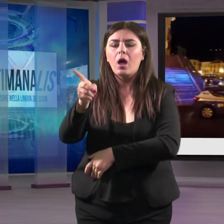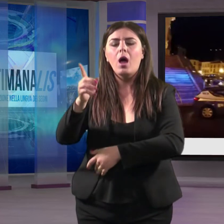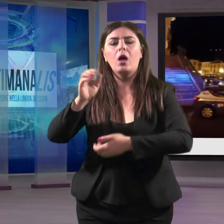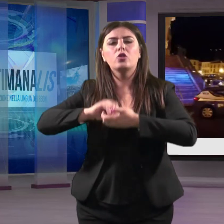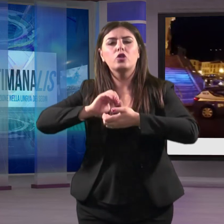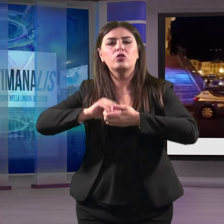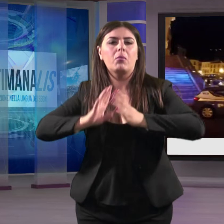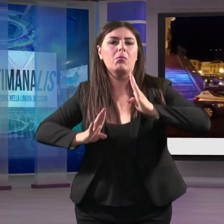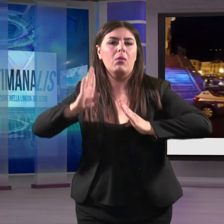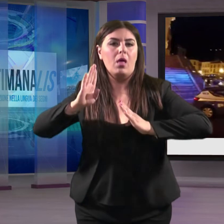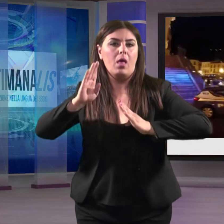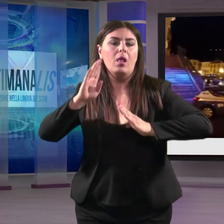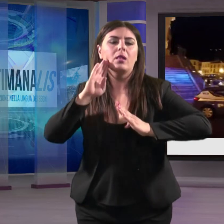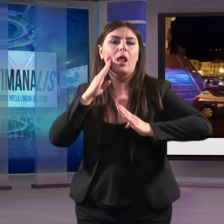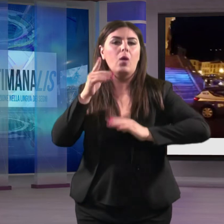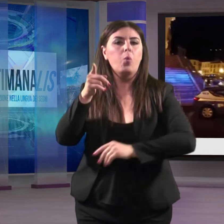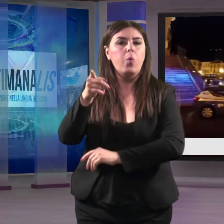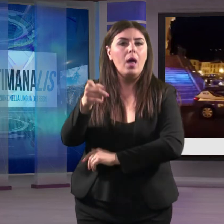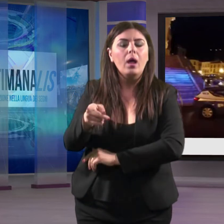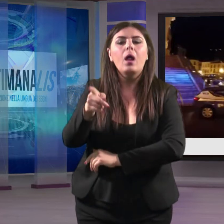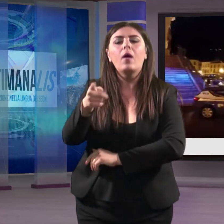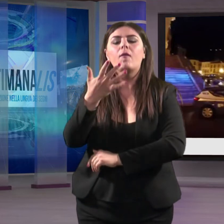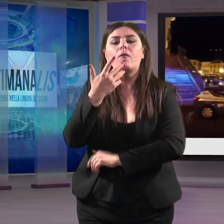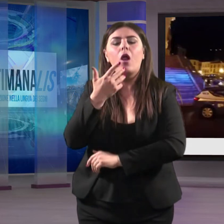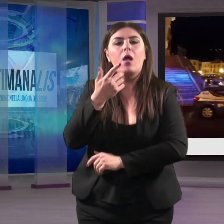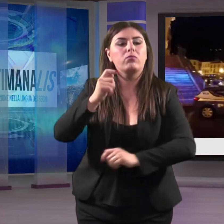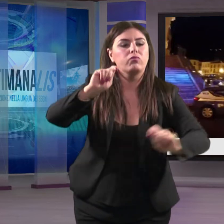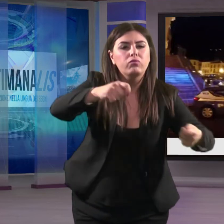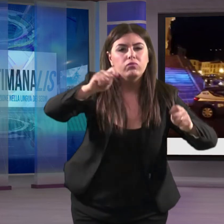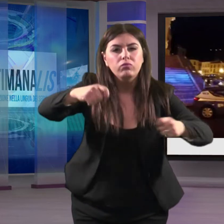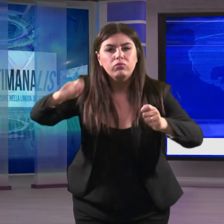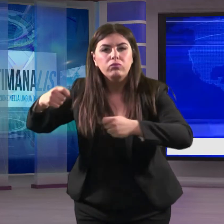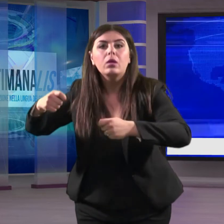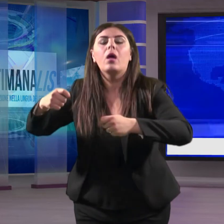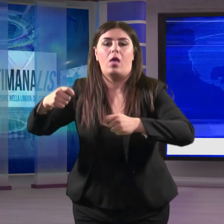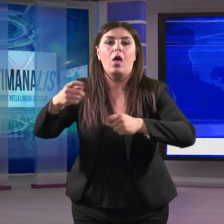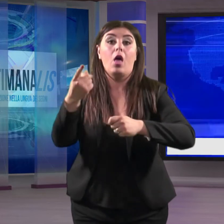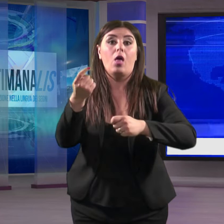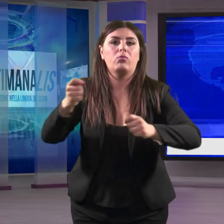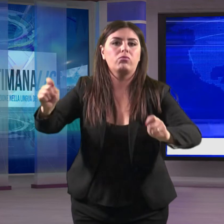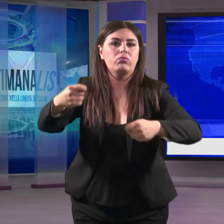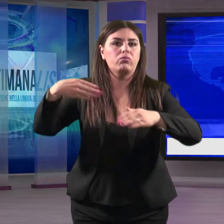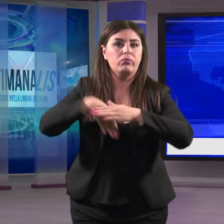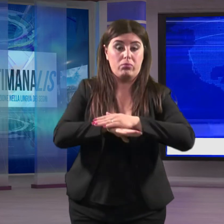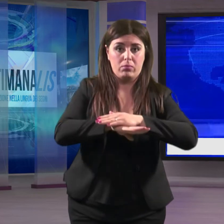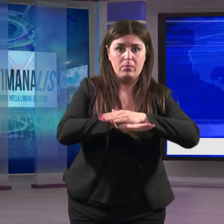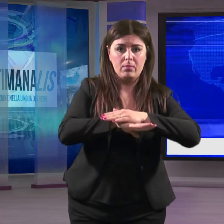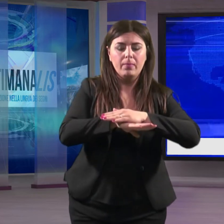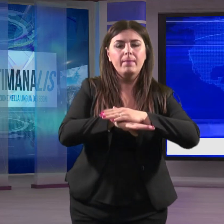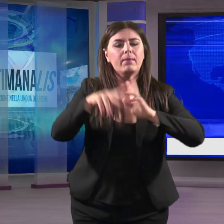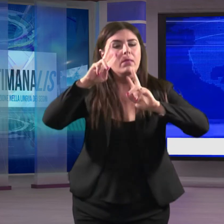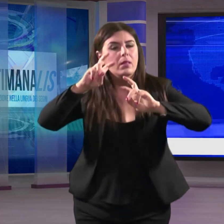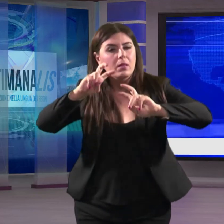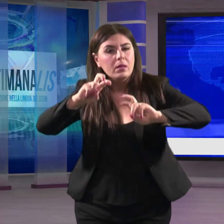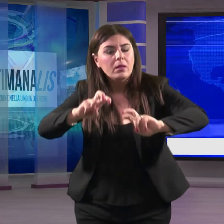delinquere, con lo scopo di commettere più delitti di furto e ricettazione. Le indagini